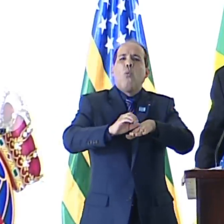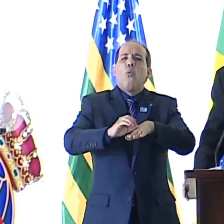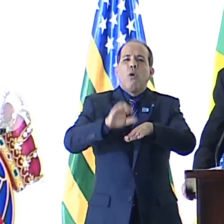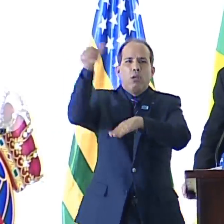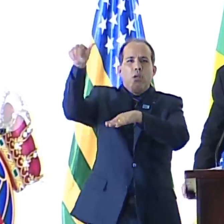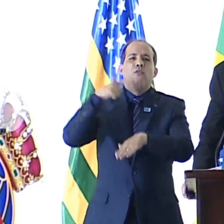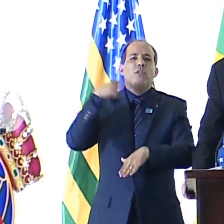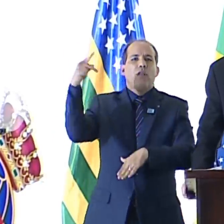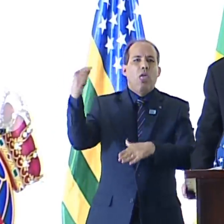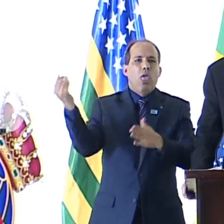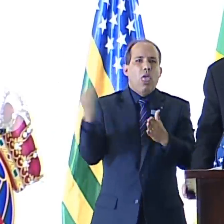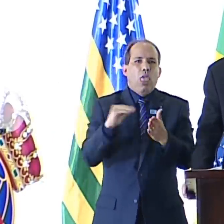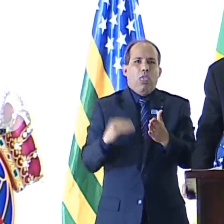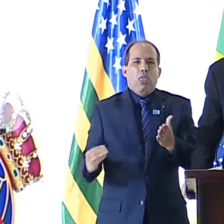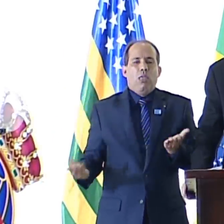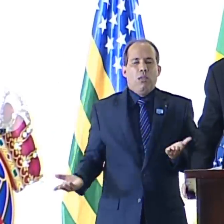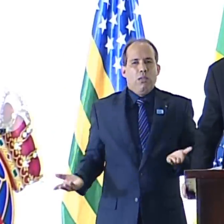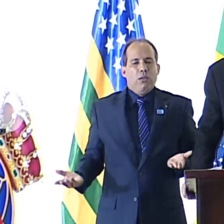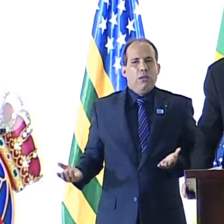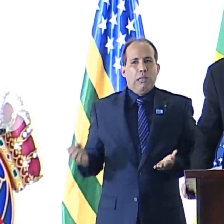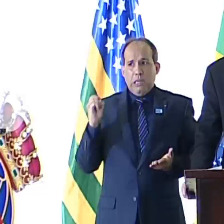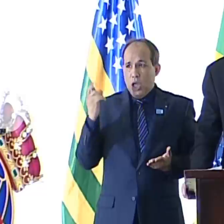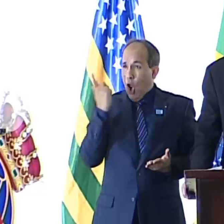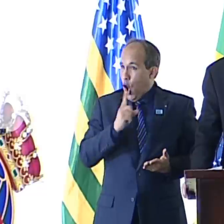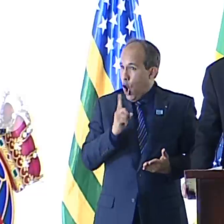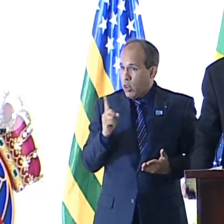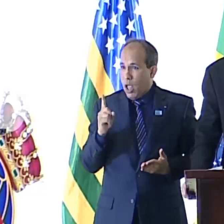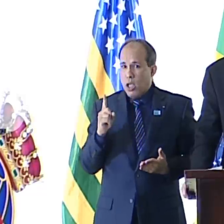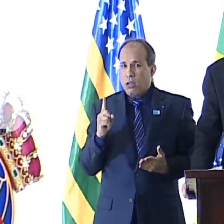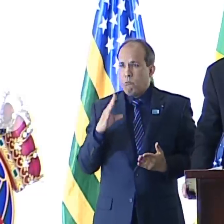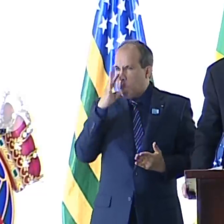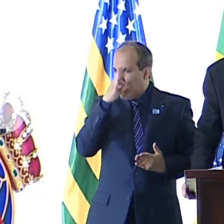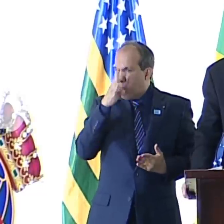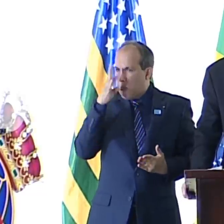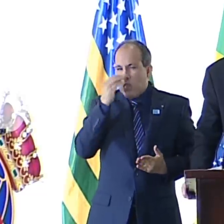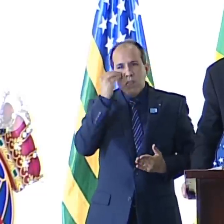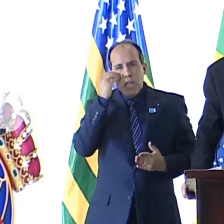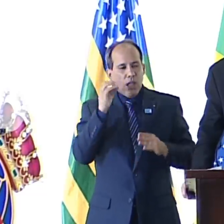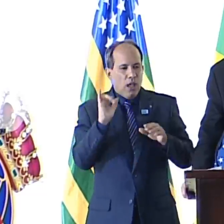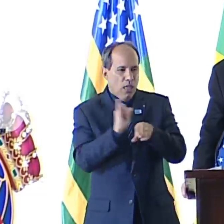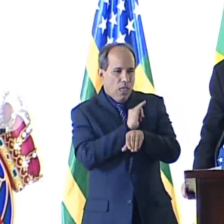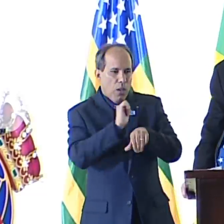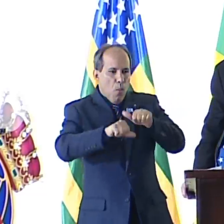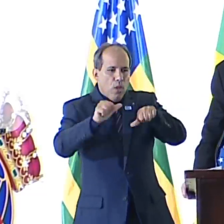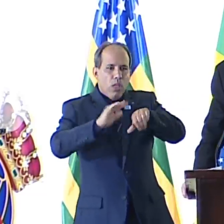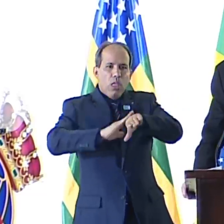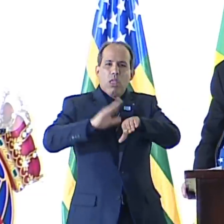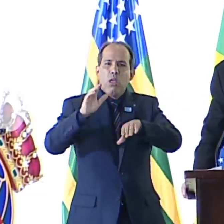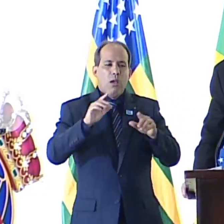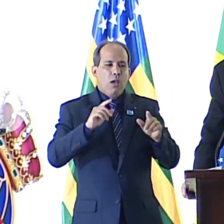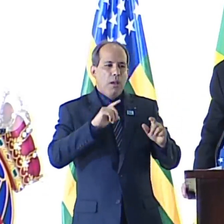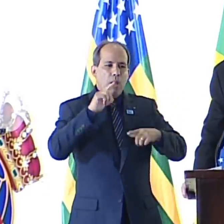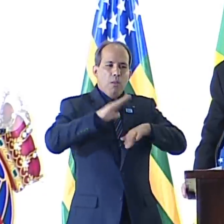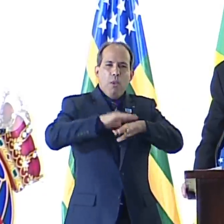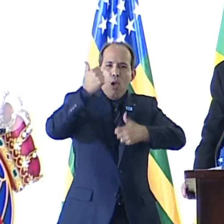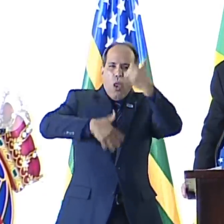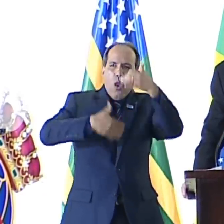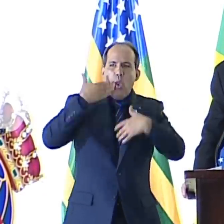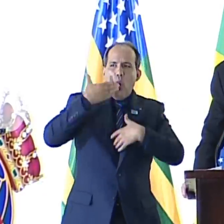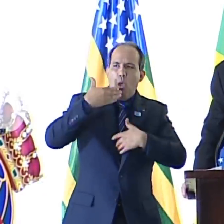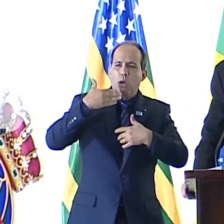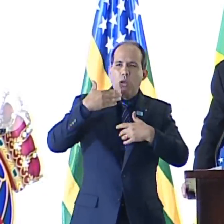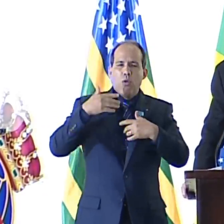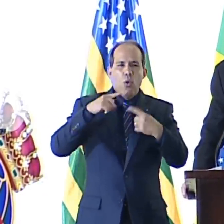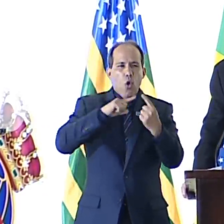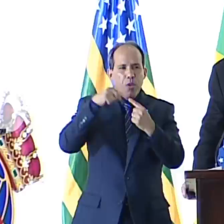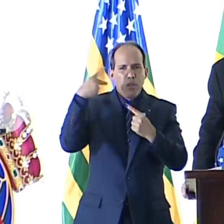interesses. E, quando não conseguem mudar, tentam encontrar maneiras de distorcer a interpretação do texto constitucional para seus objetivos de